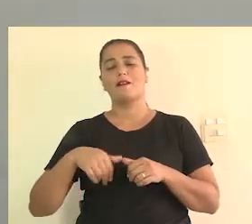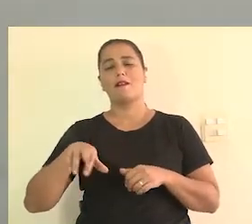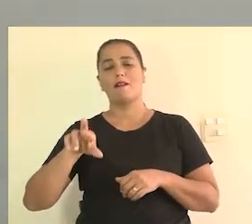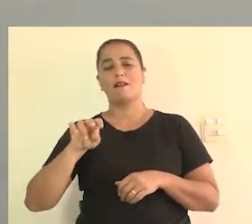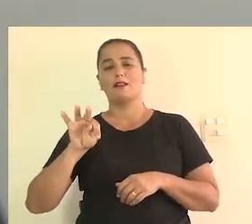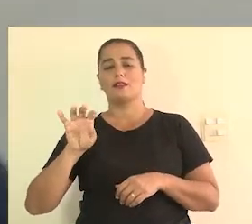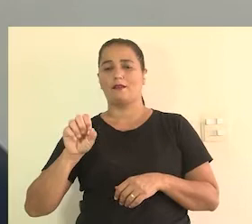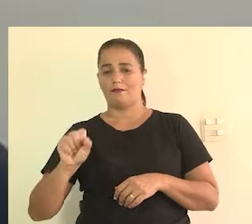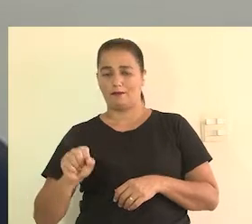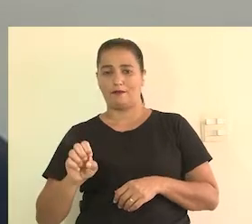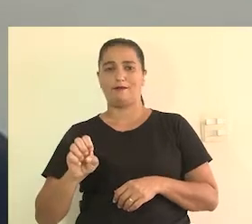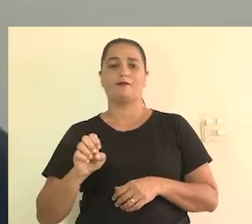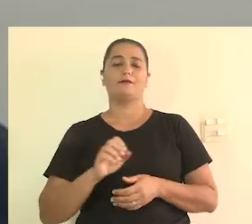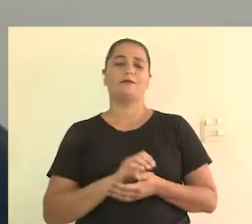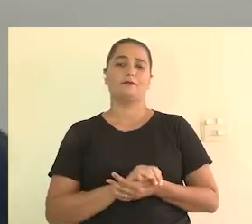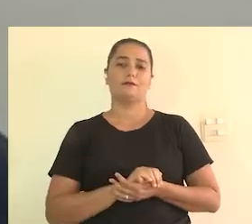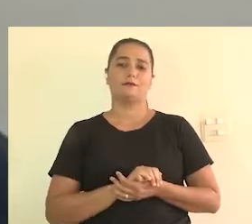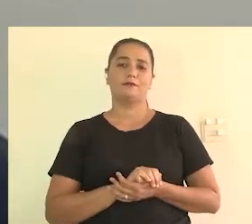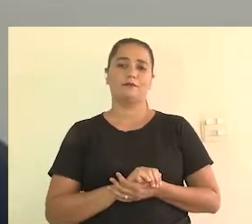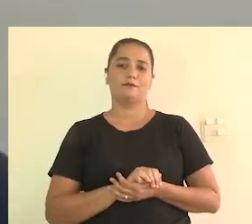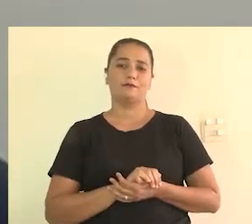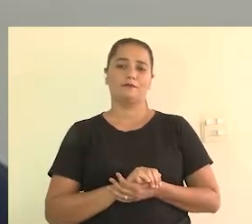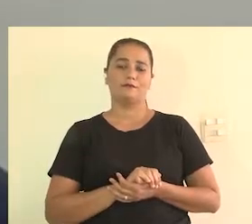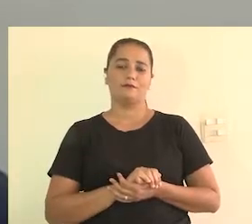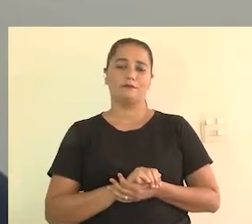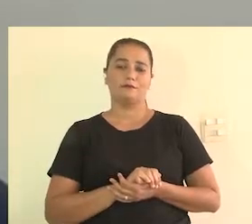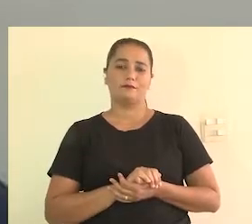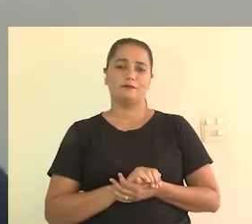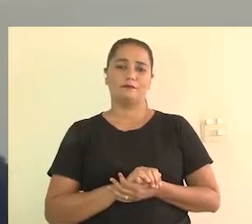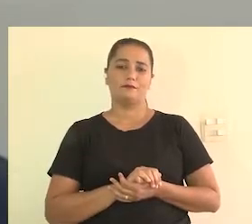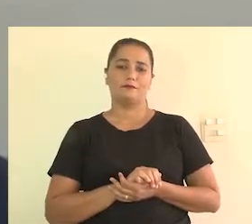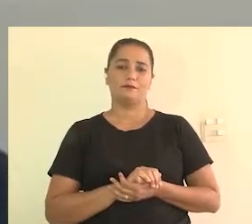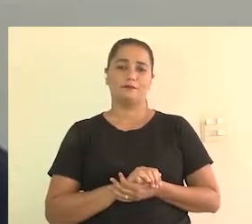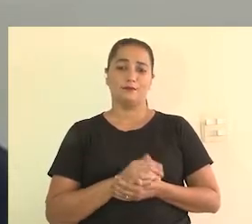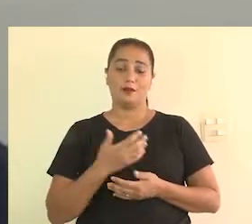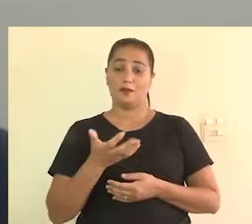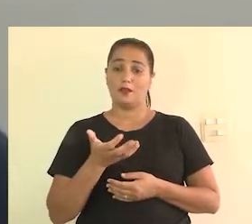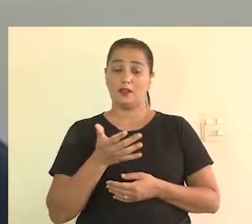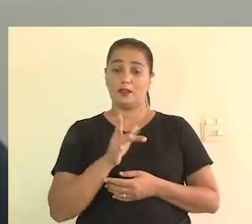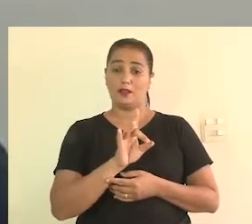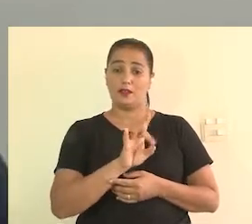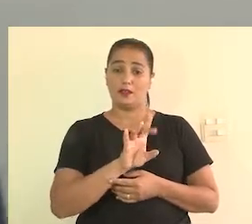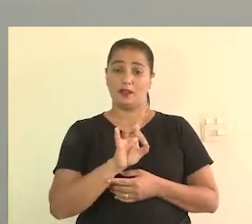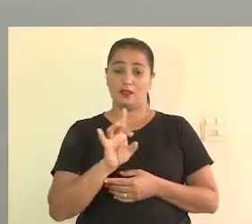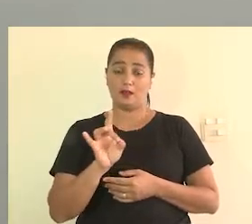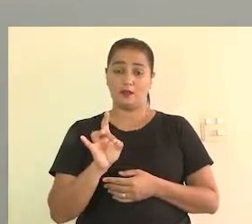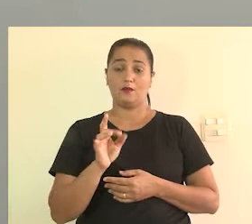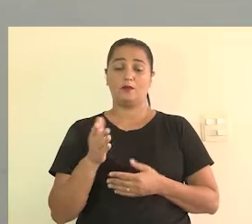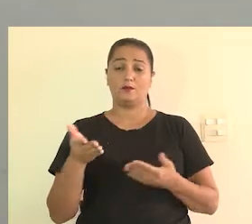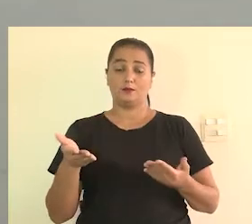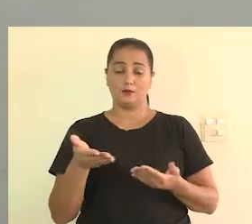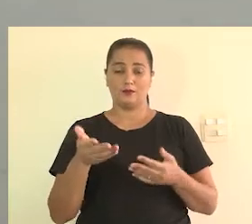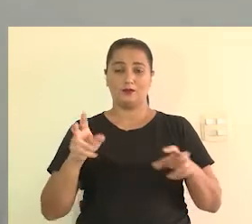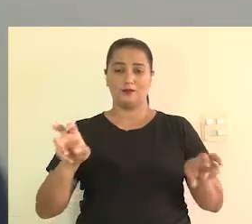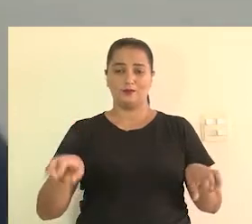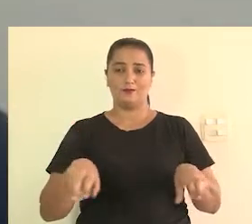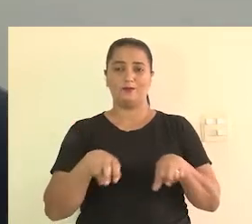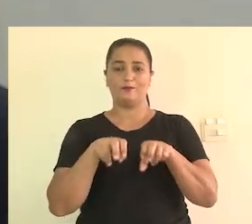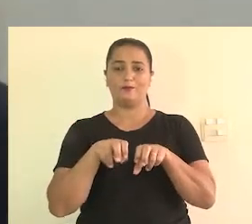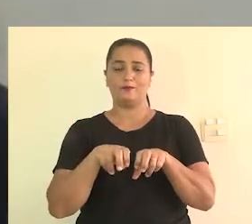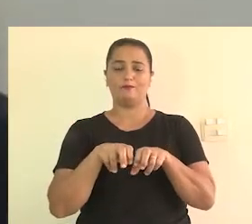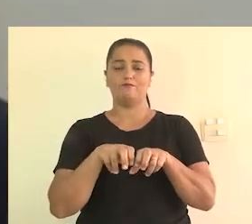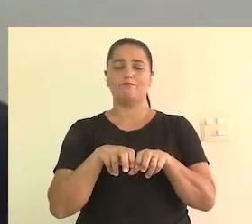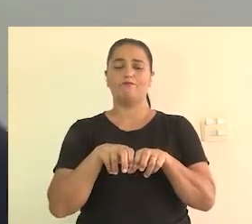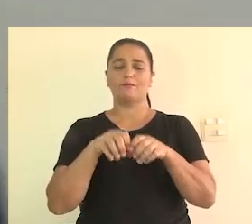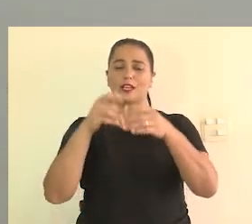Então, eu queria que cada um de vocês que estão aqui na nossa mesa comecem